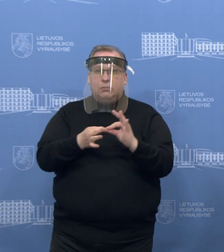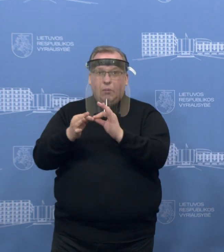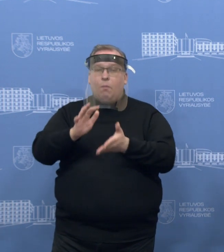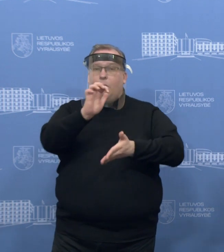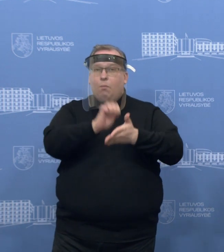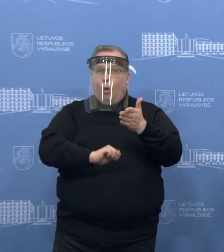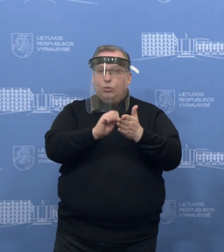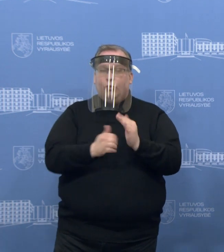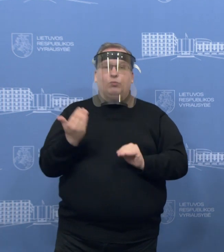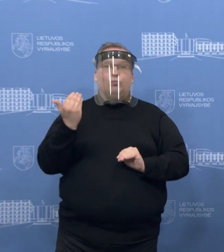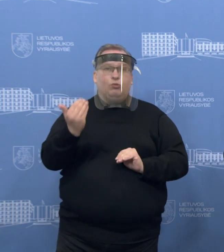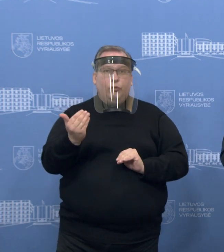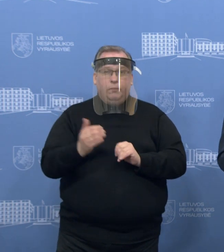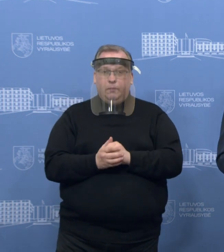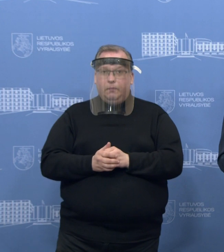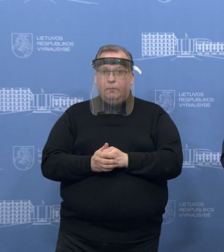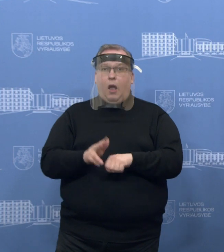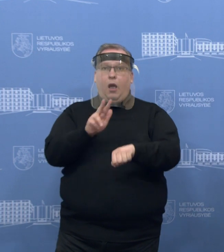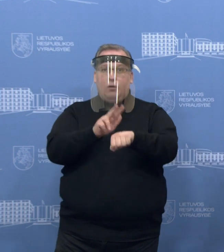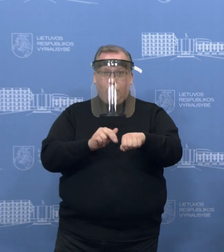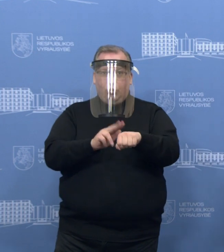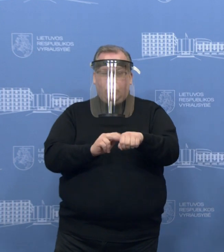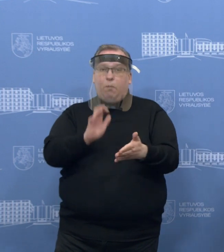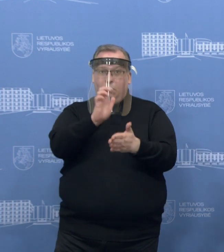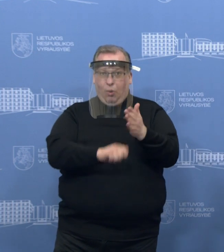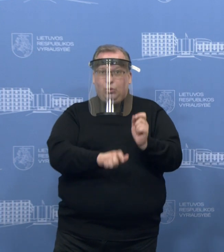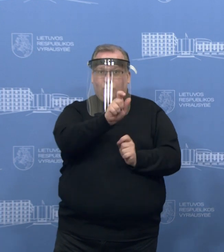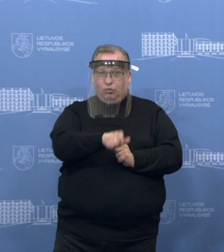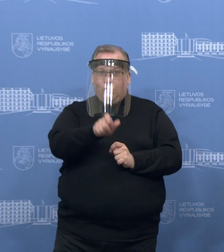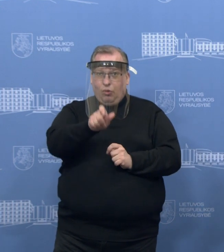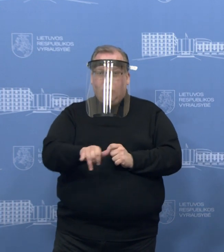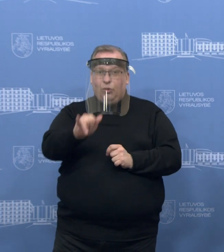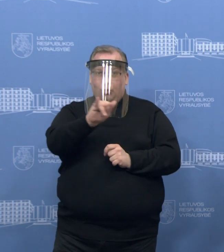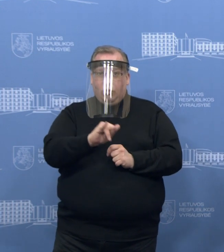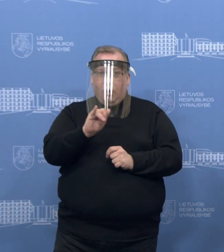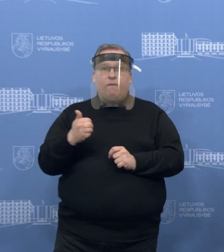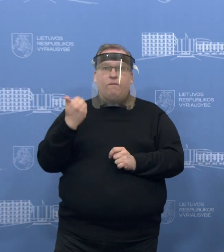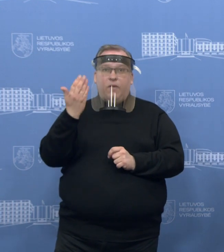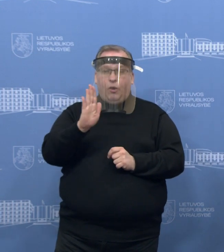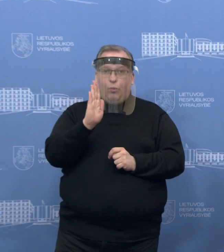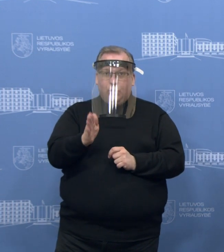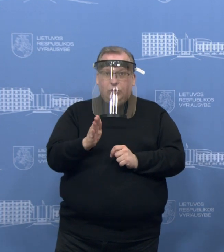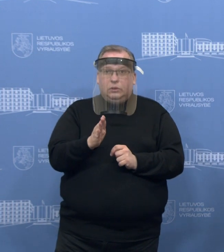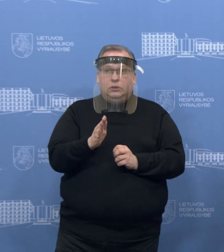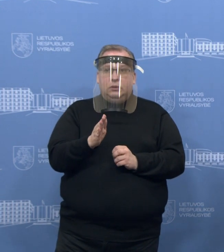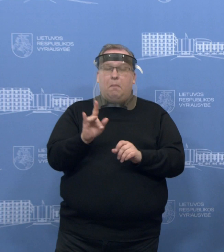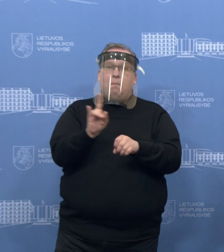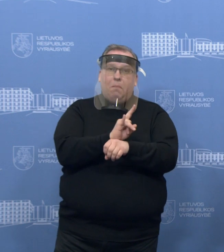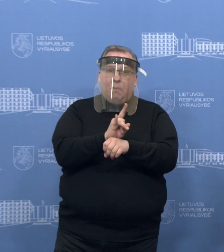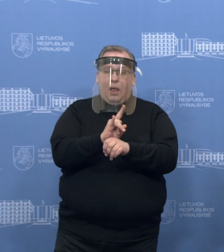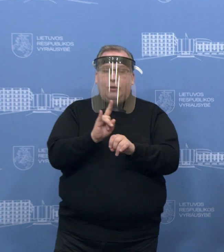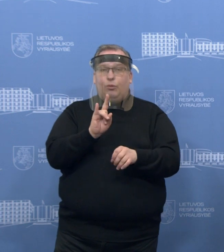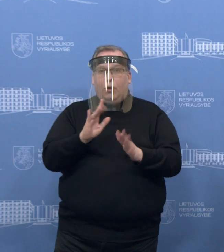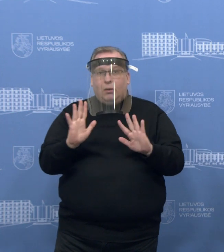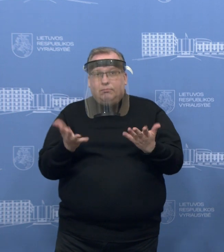būdomis. ar pareigūnai bausti tik tuo žmonės, kurie ten, tarkim, bus tėliau užtiksuoti meluojantis, ar,